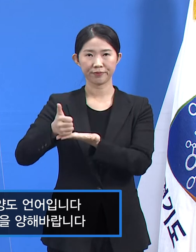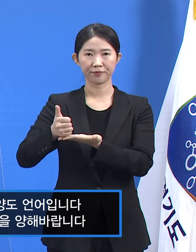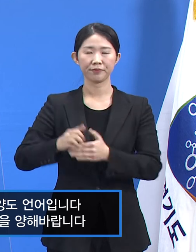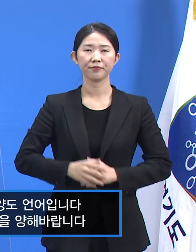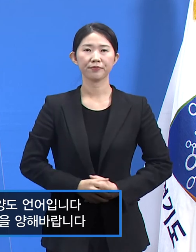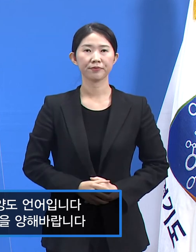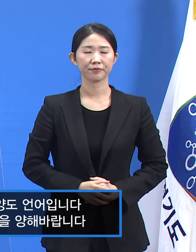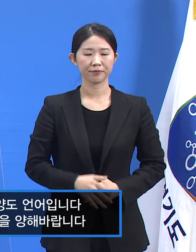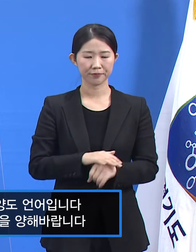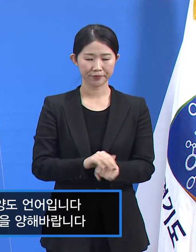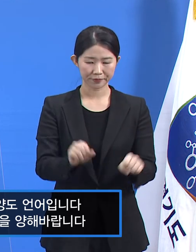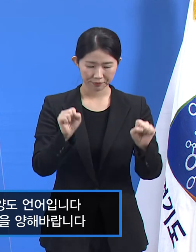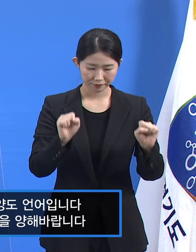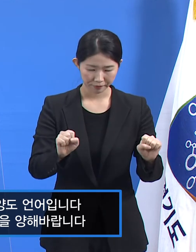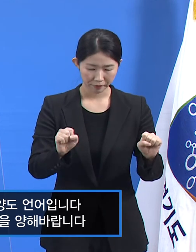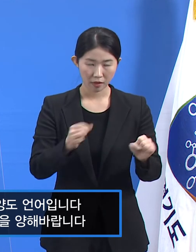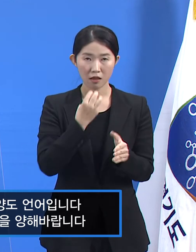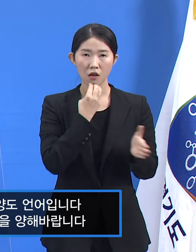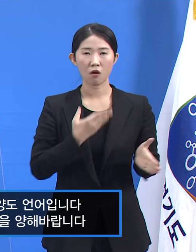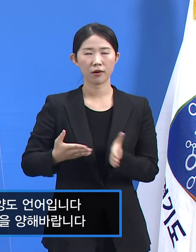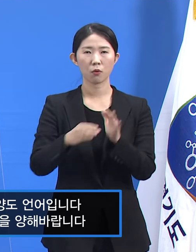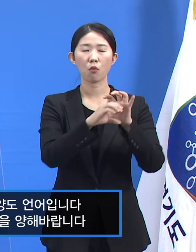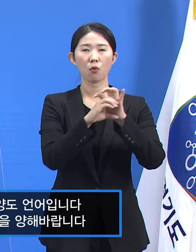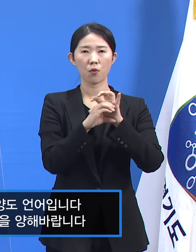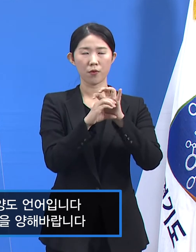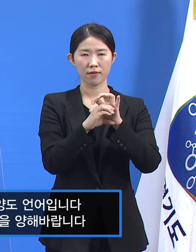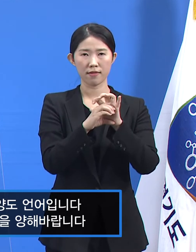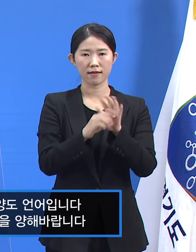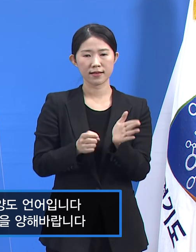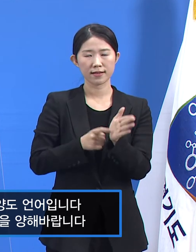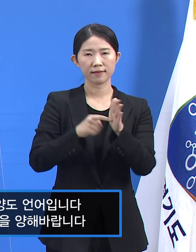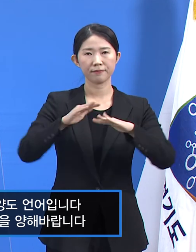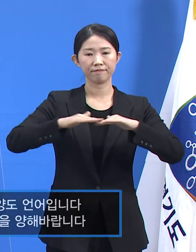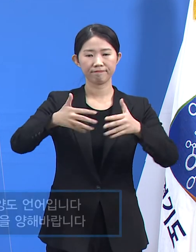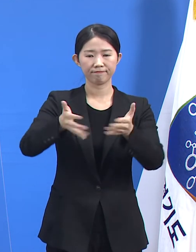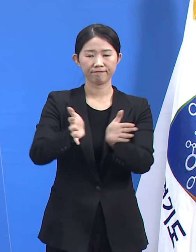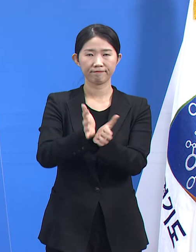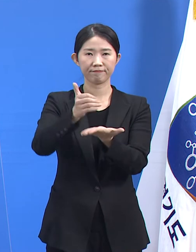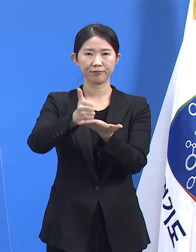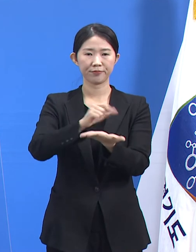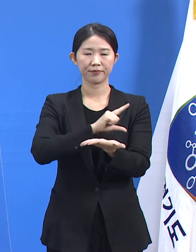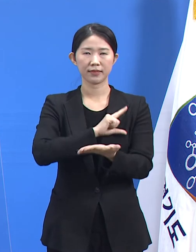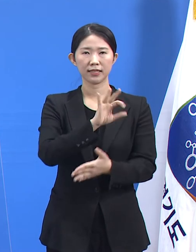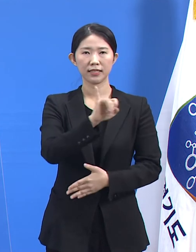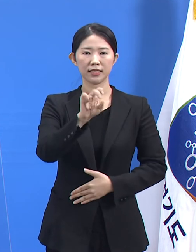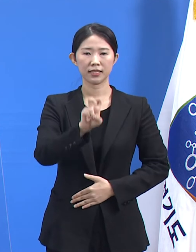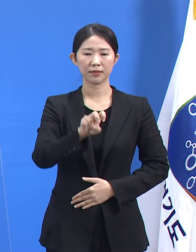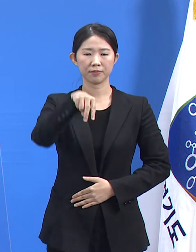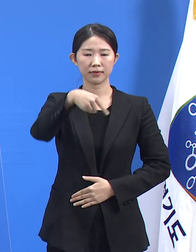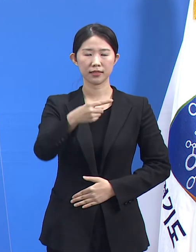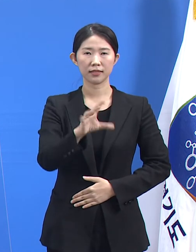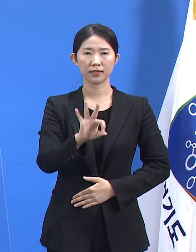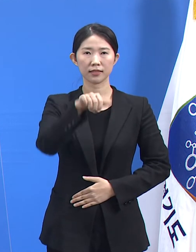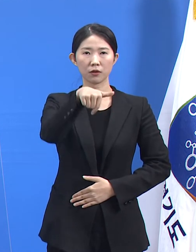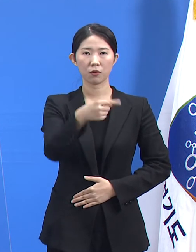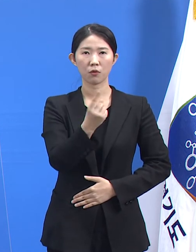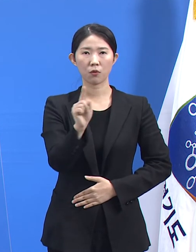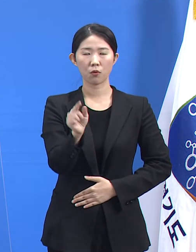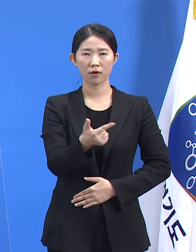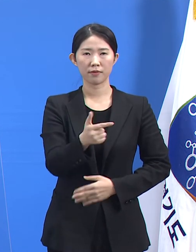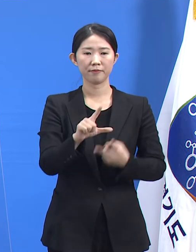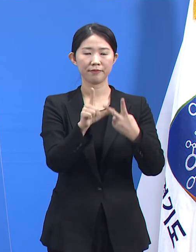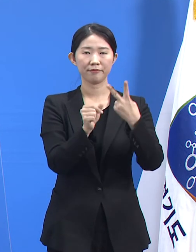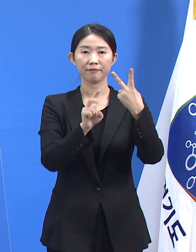안녕하십니까. 경기도 코로나19 긴급대응단의 임승관입니다. 2월 23일 화요일 경기도